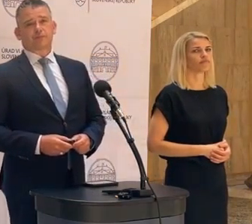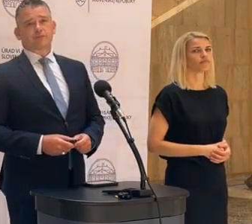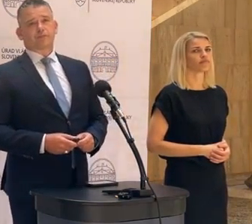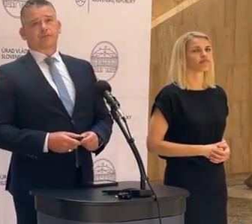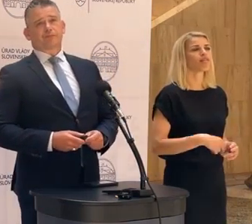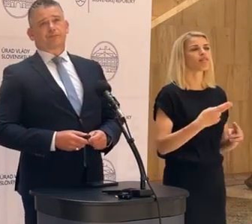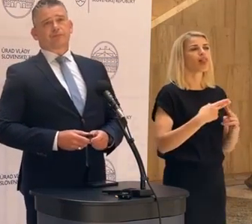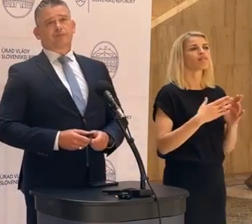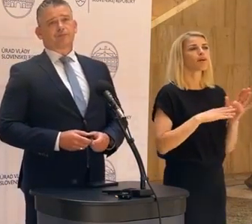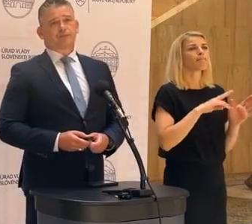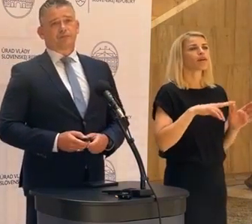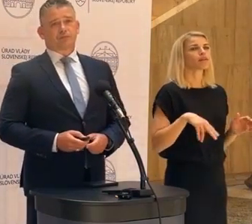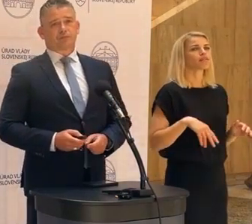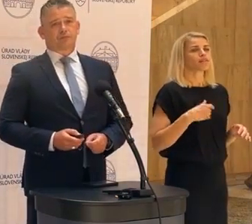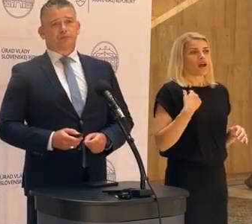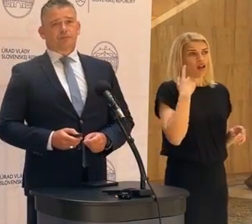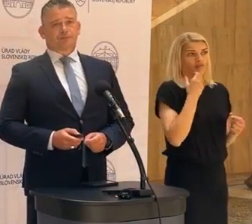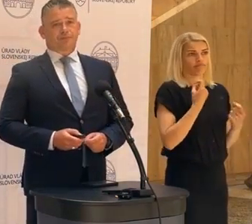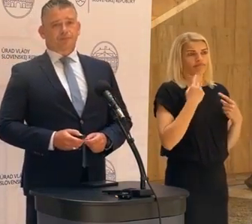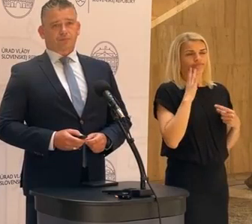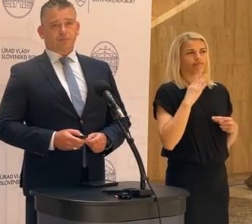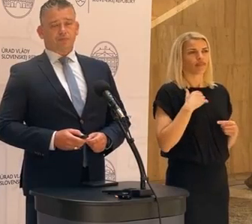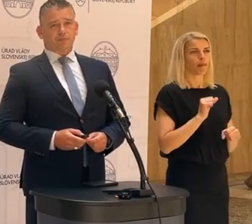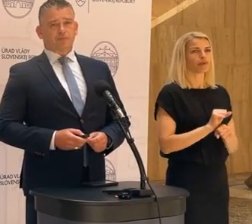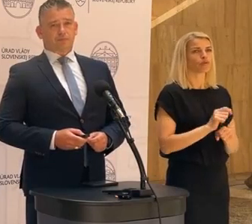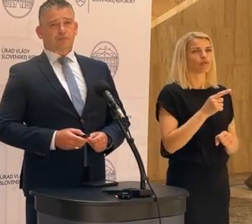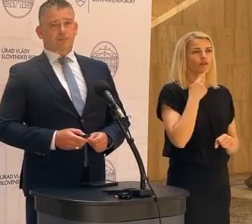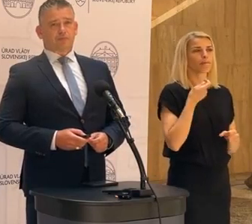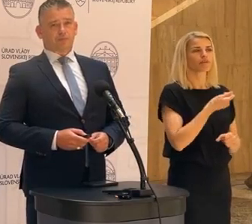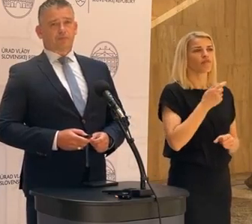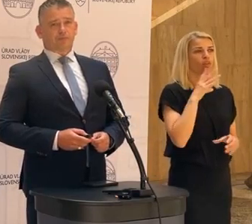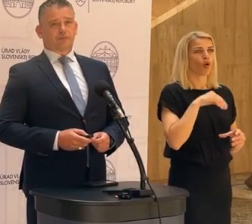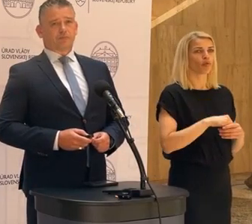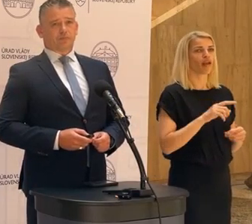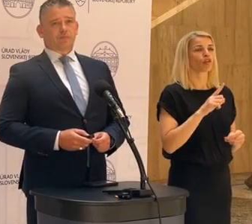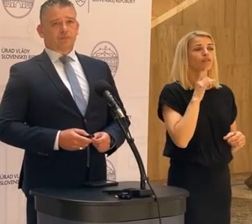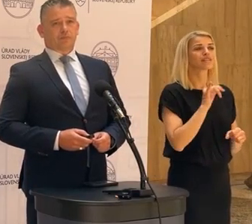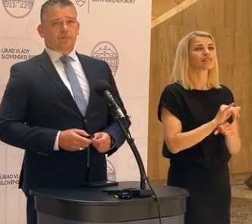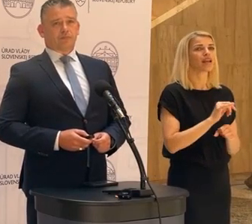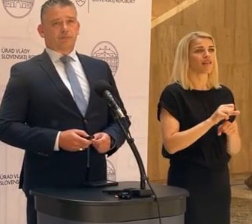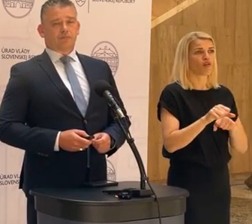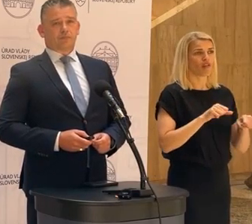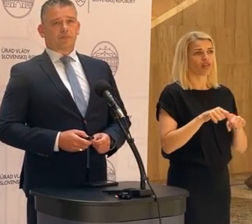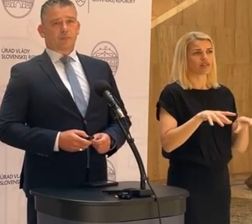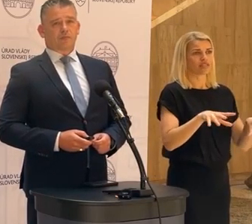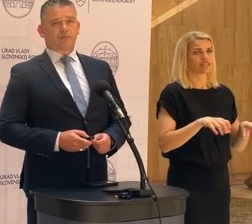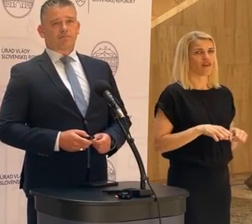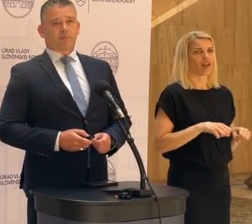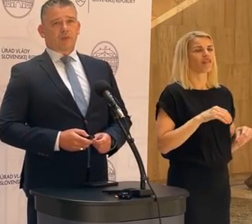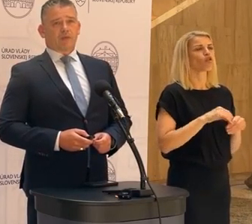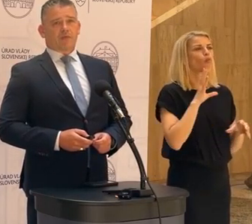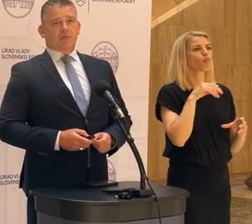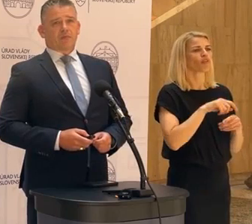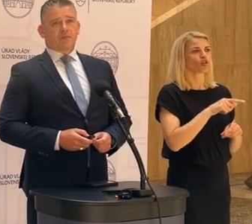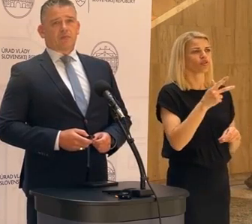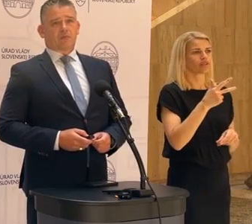Tereková televíza Markýza. Neviem, či to neprepočulo, ale hovorili ste teda o príspevku na ubytovanie, ktorý teda zatiaľ je vo vláde schválený, teraz myslím, to ubytovanie do